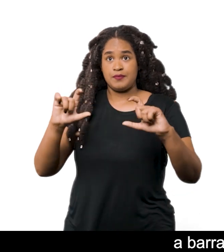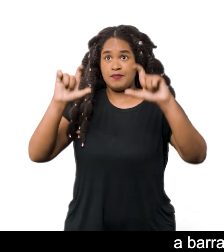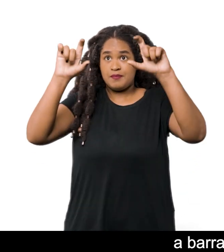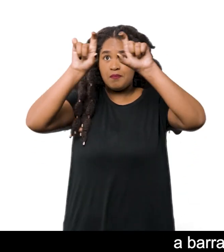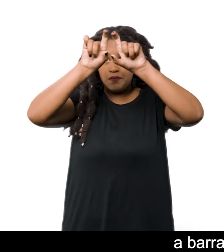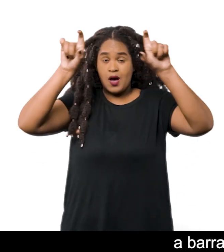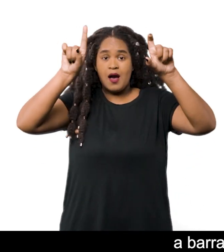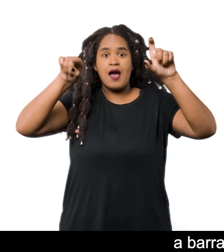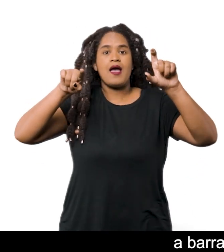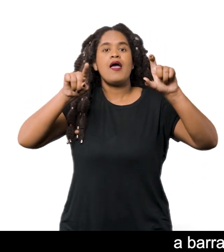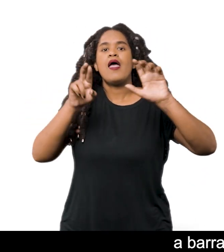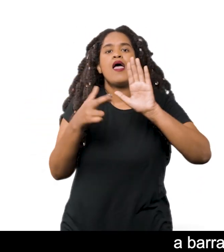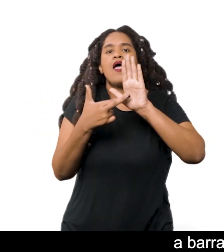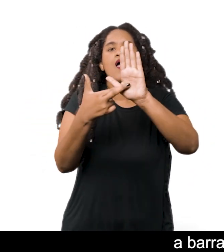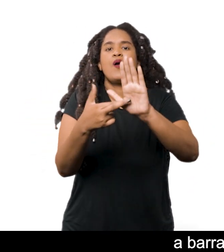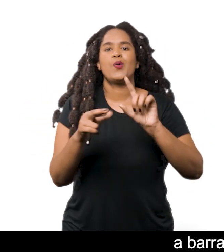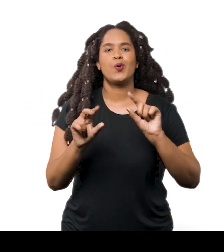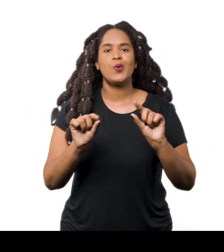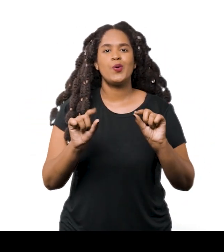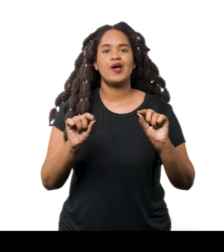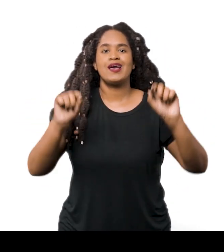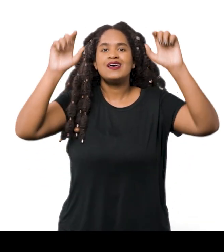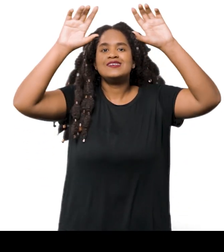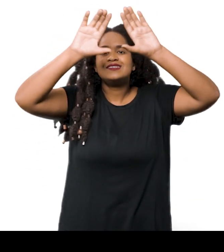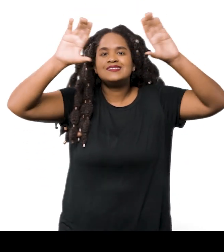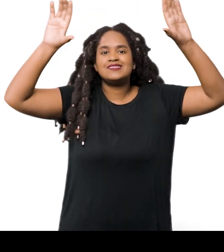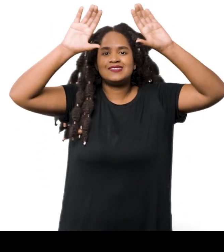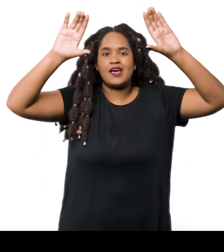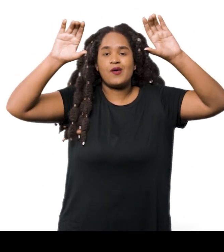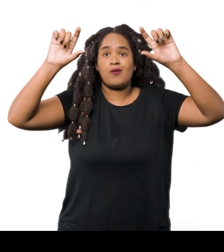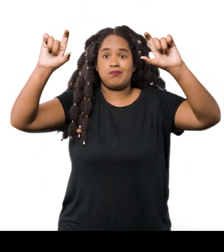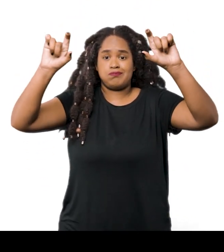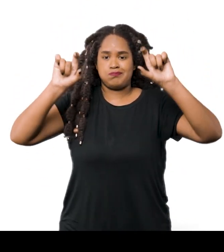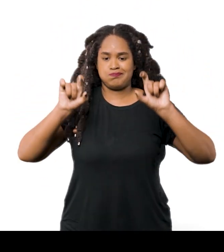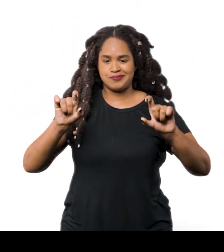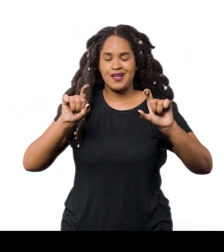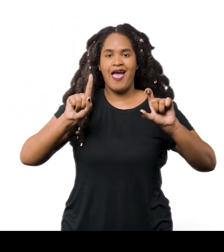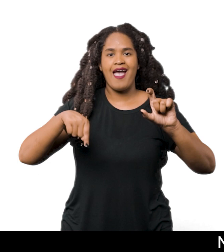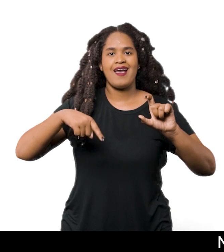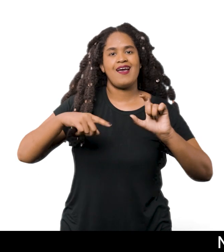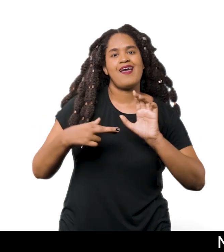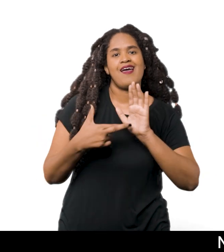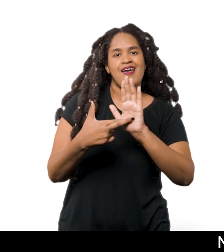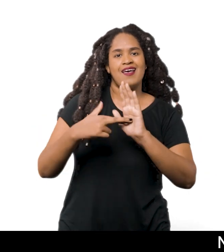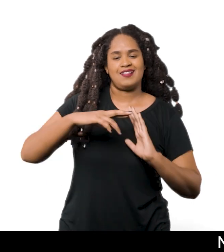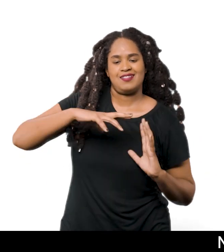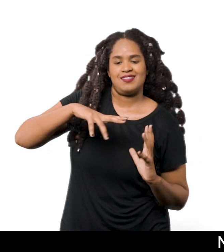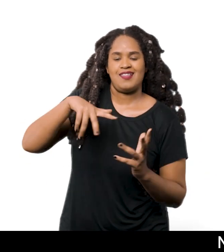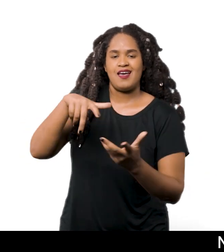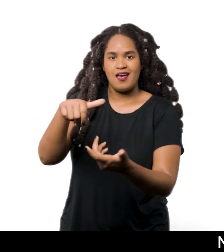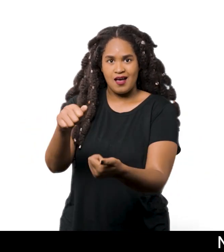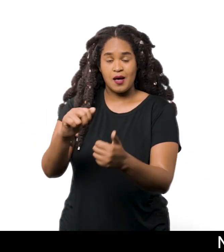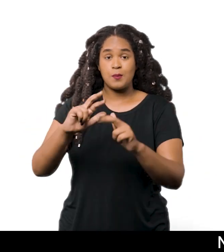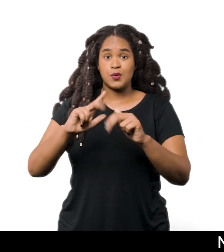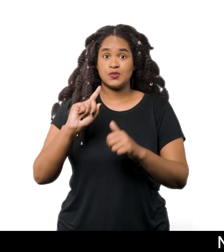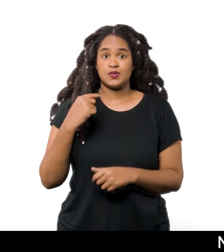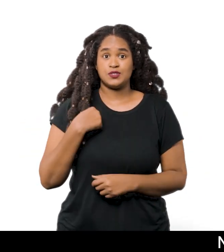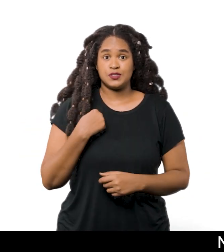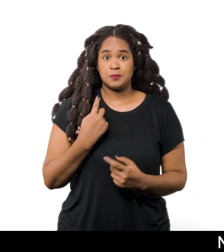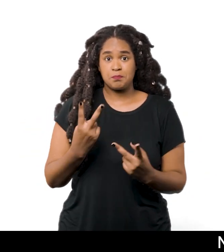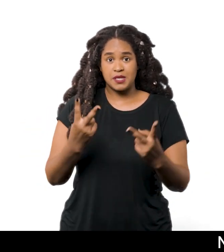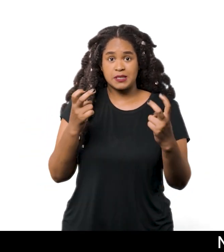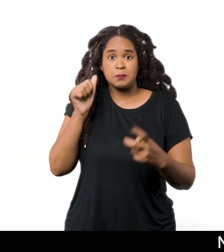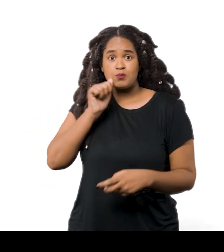do tear é uma representação do céu e a inferior da terra Nessa foto, observamos a